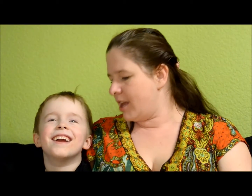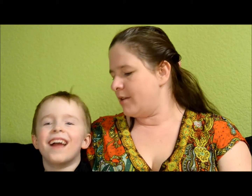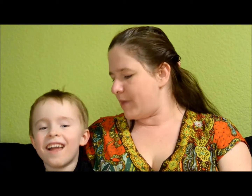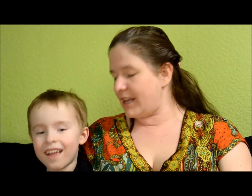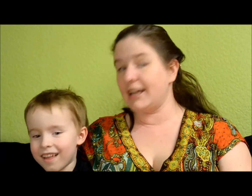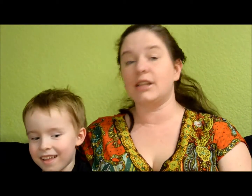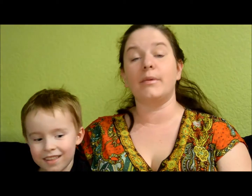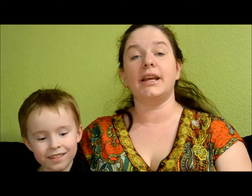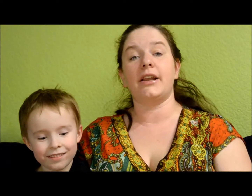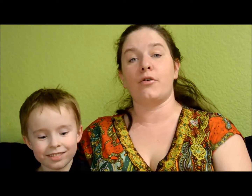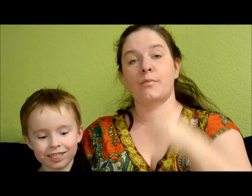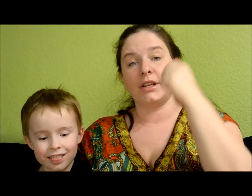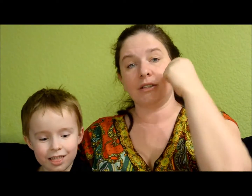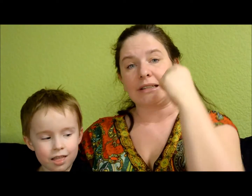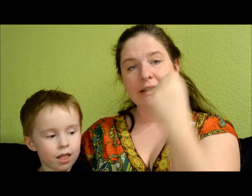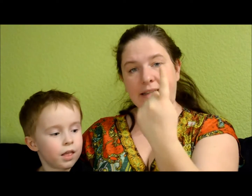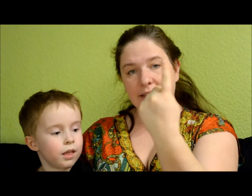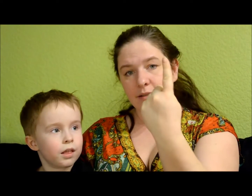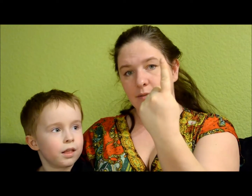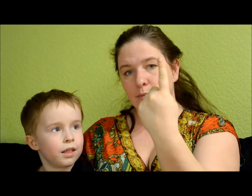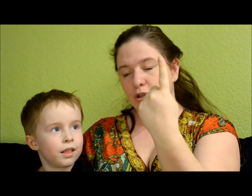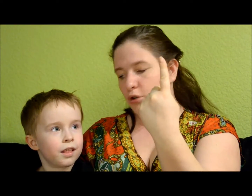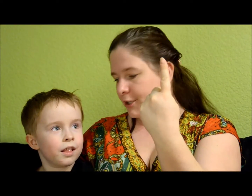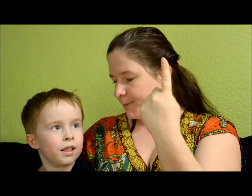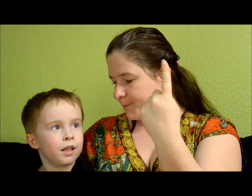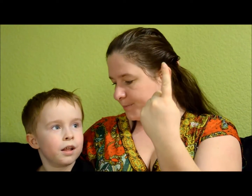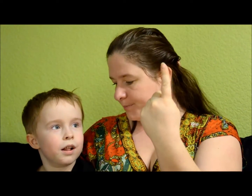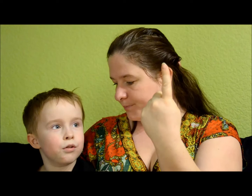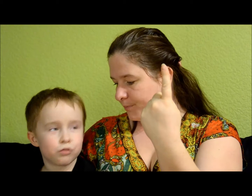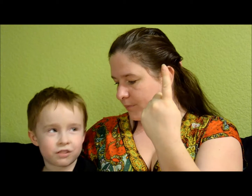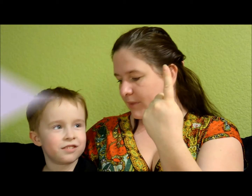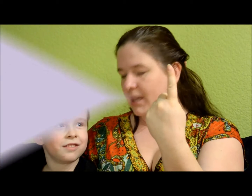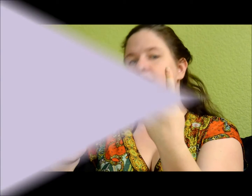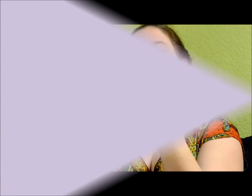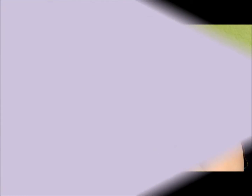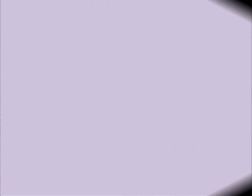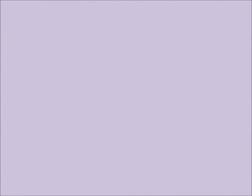Me ei rätame teile numbrit. Mitu on? Üks! Üks!